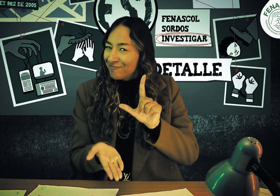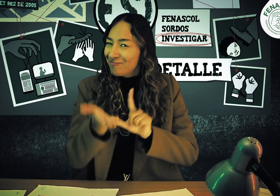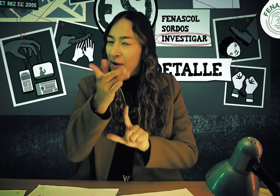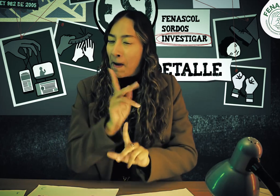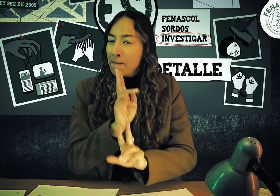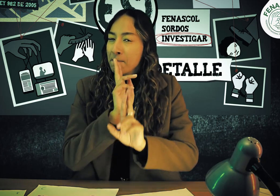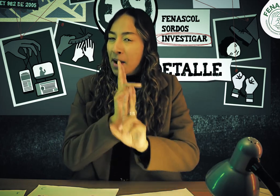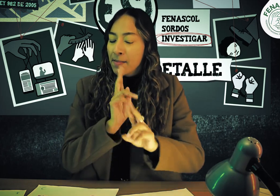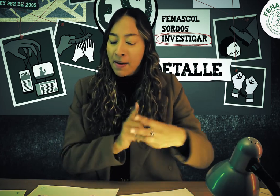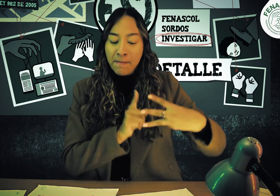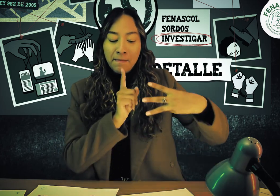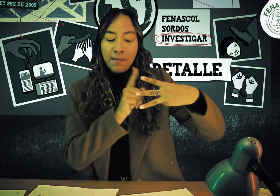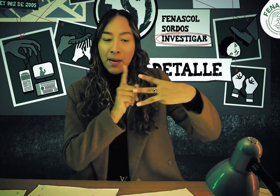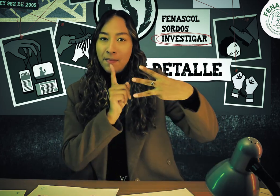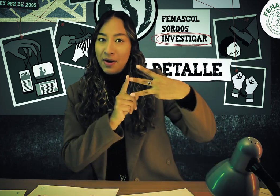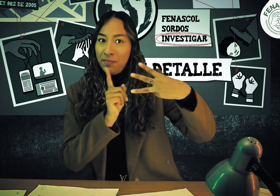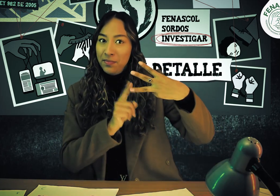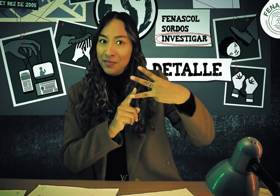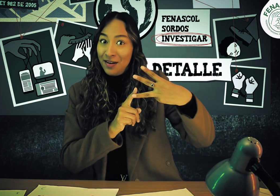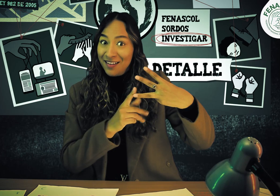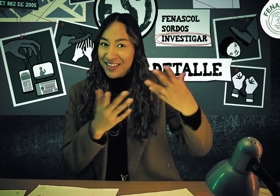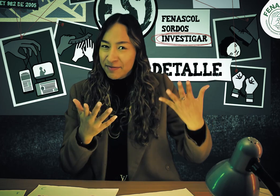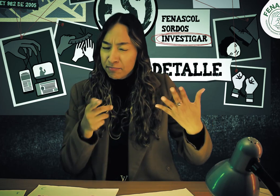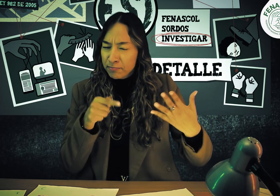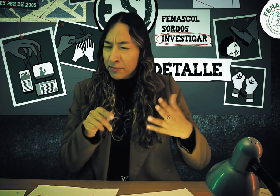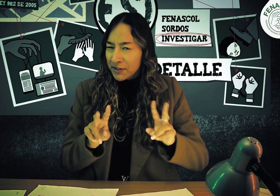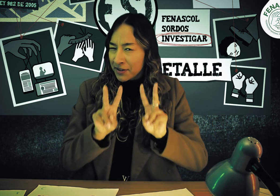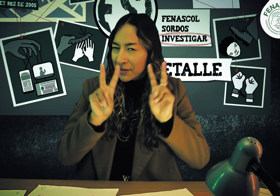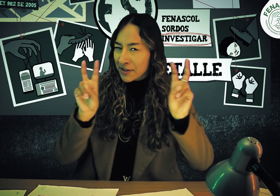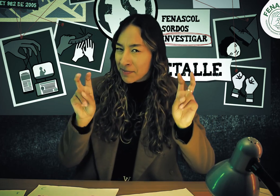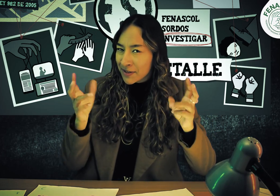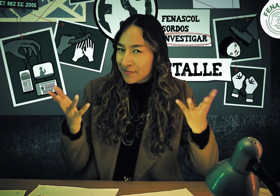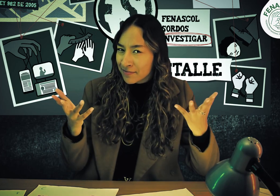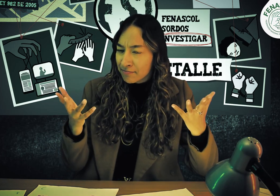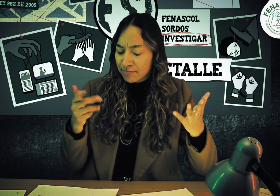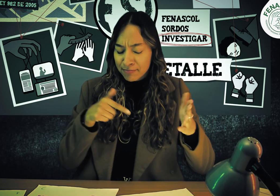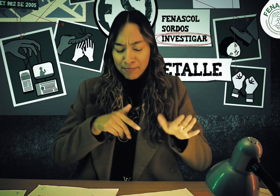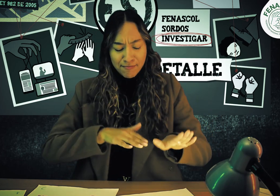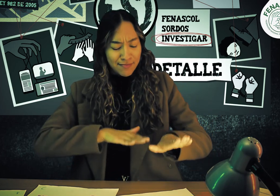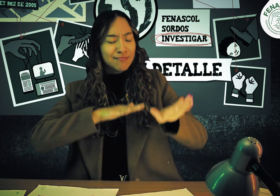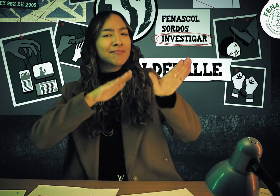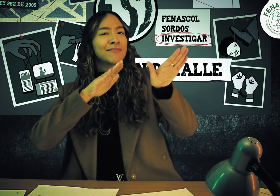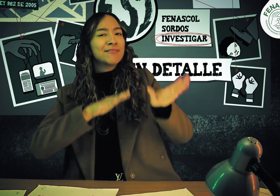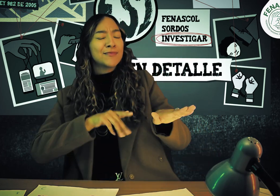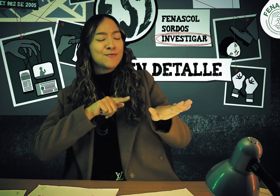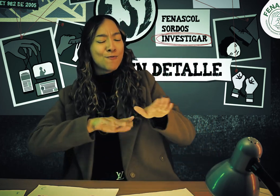En las siguientes tres preguntas y respuestas, la temática será los representantes de las organizaciones.